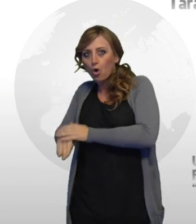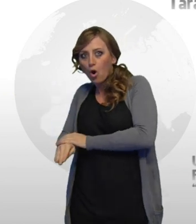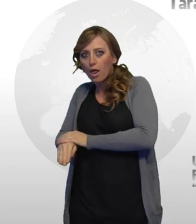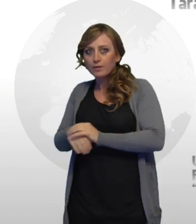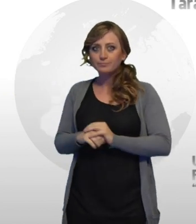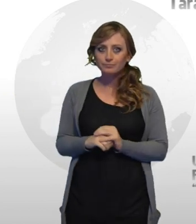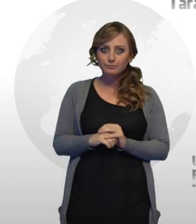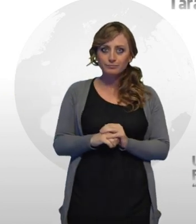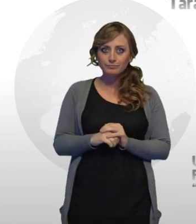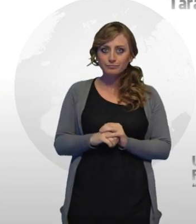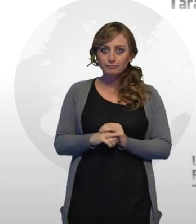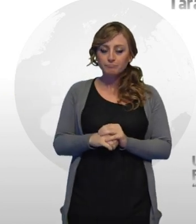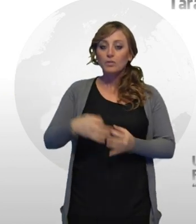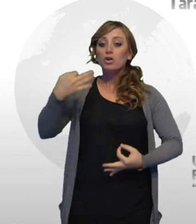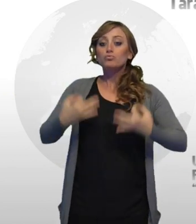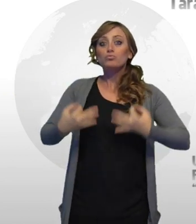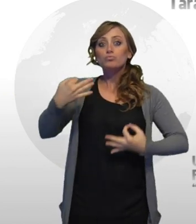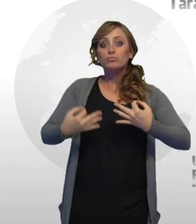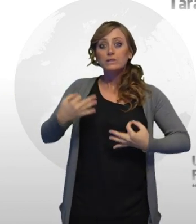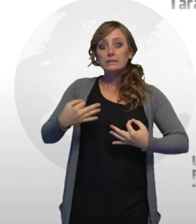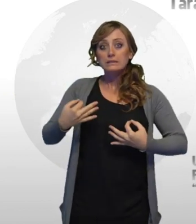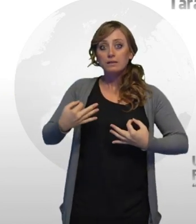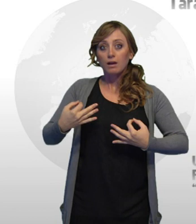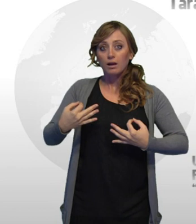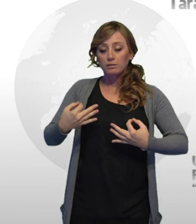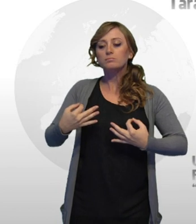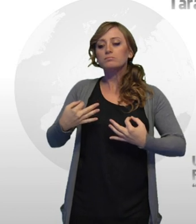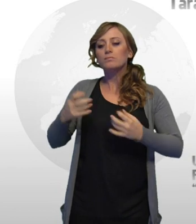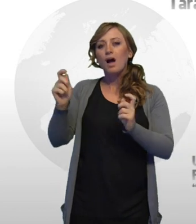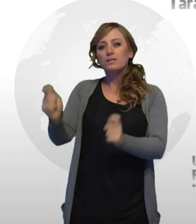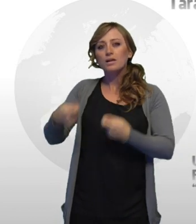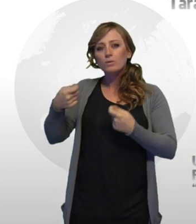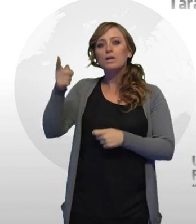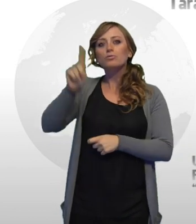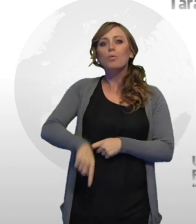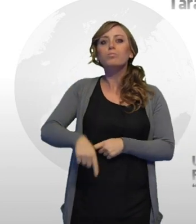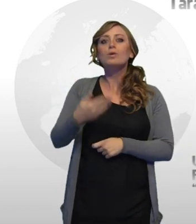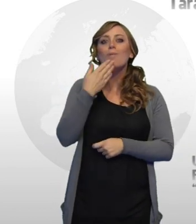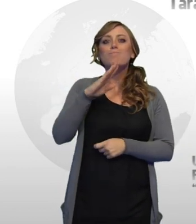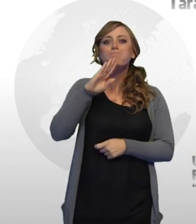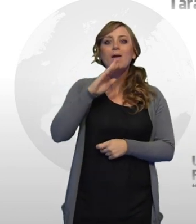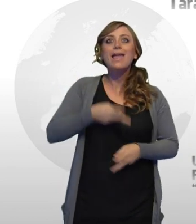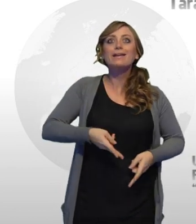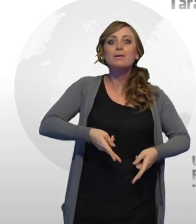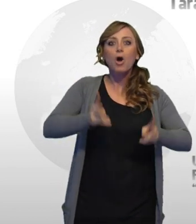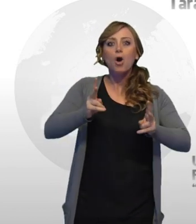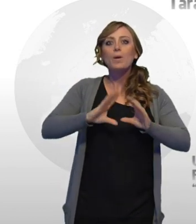beni immobili, autovetture e polizze assicurative facenti capo al 62enne e al